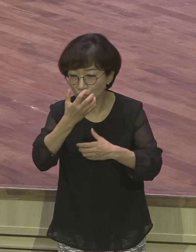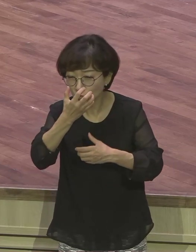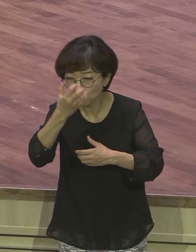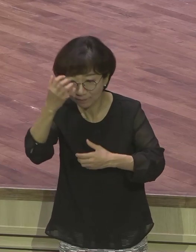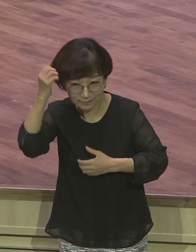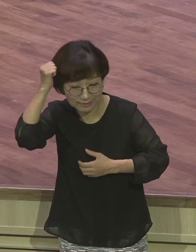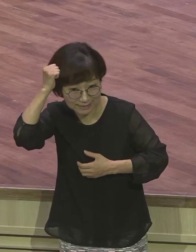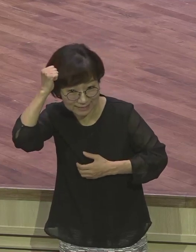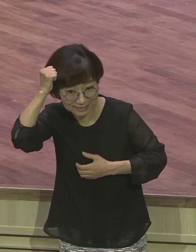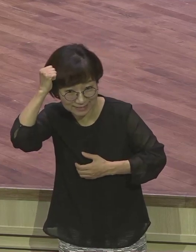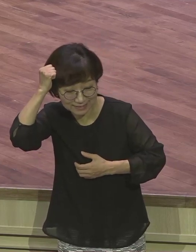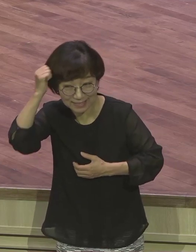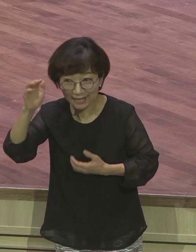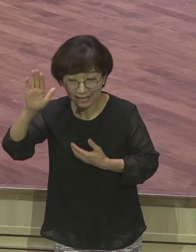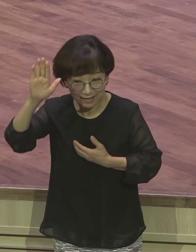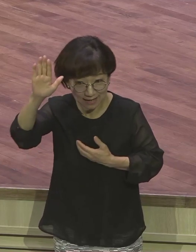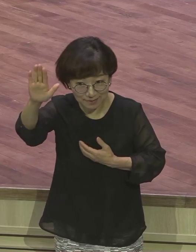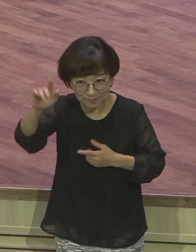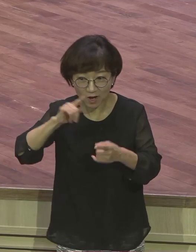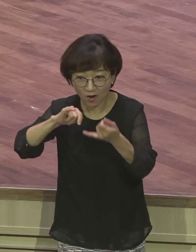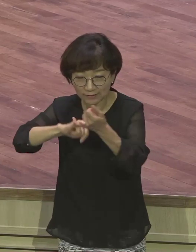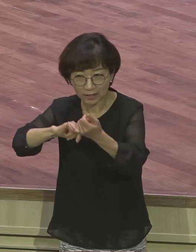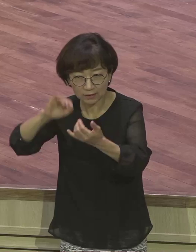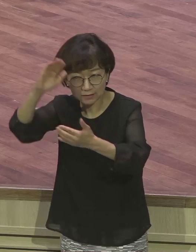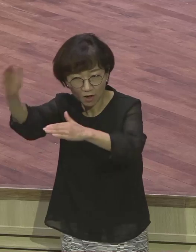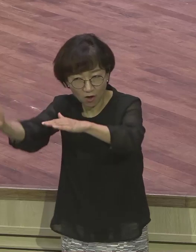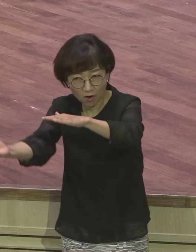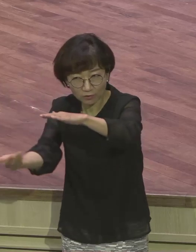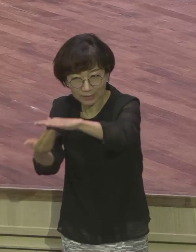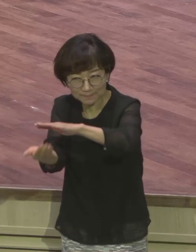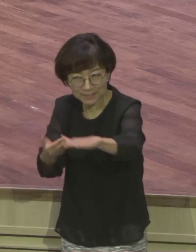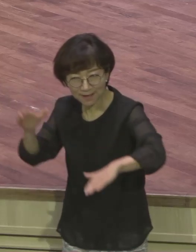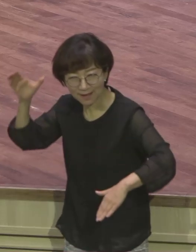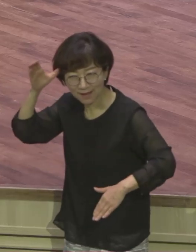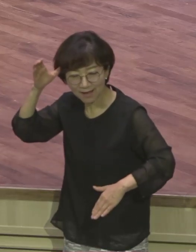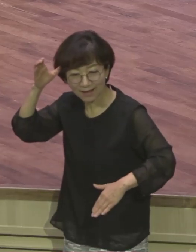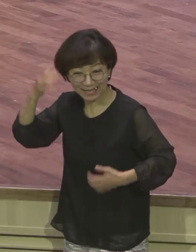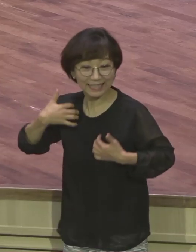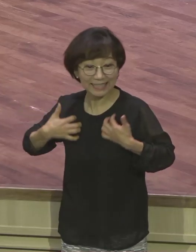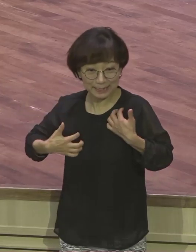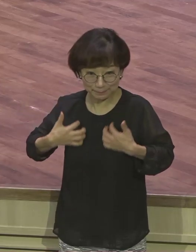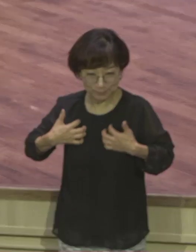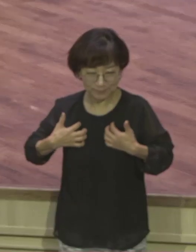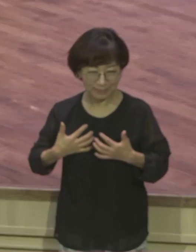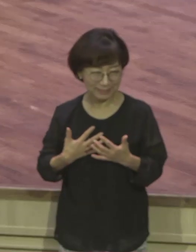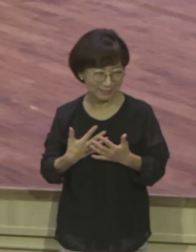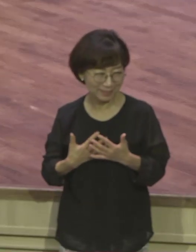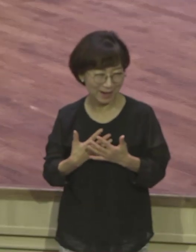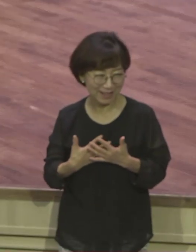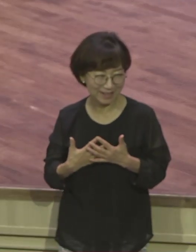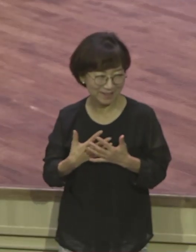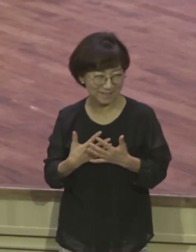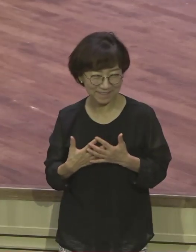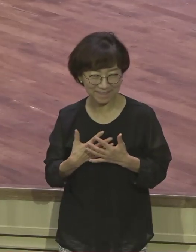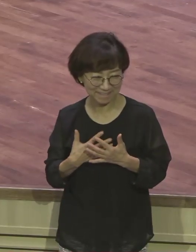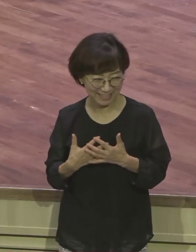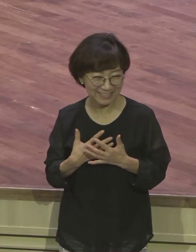성취되는 것을 미리 바라보면서 기쁨과 슬레임 이것이 여러분 늘